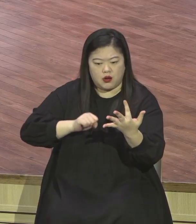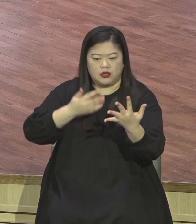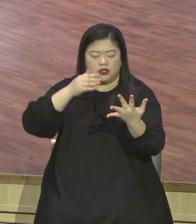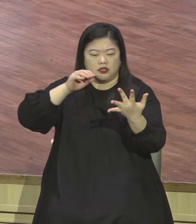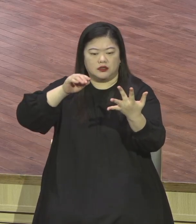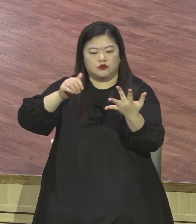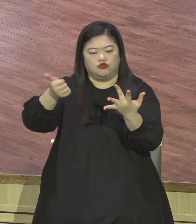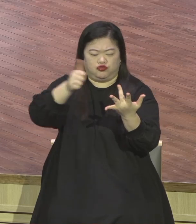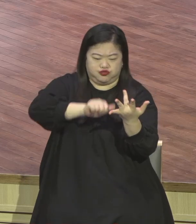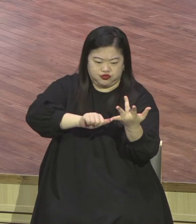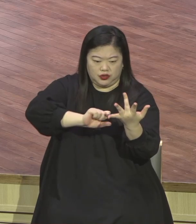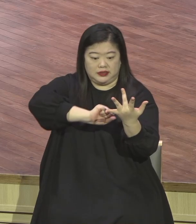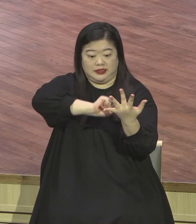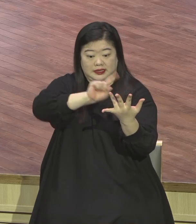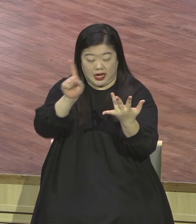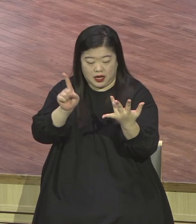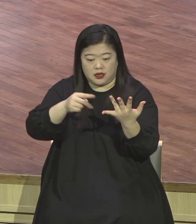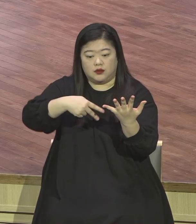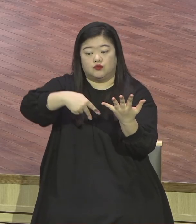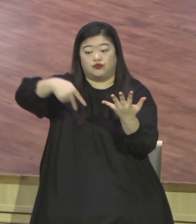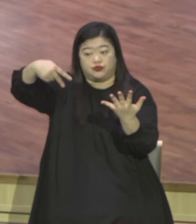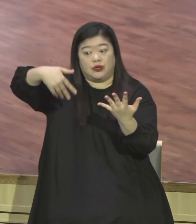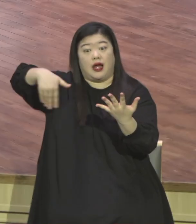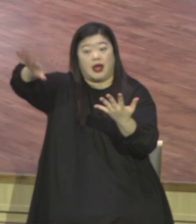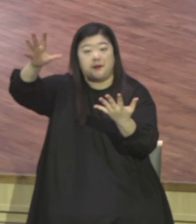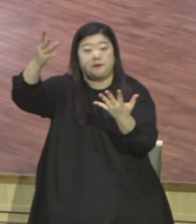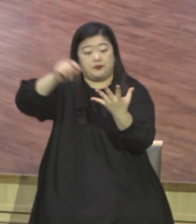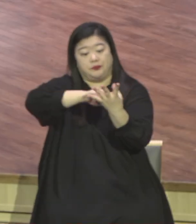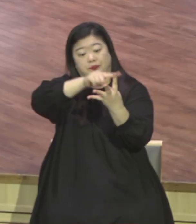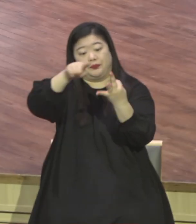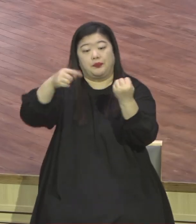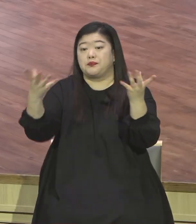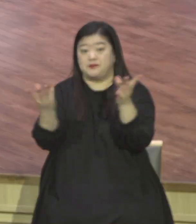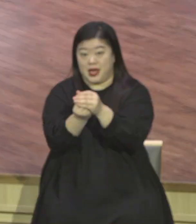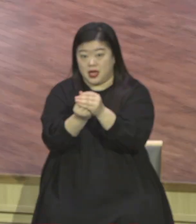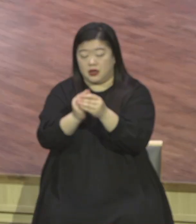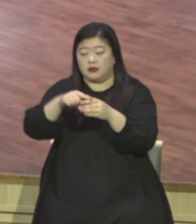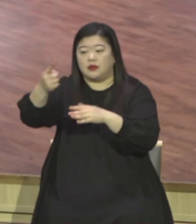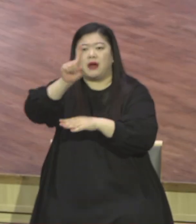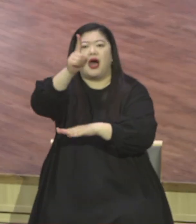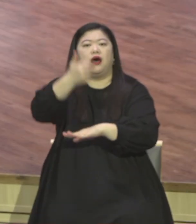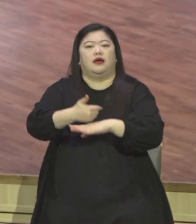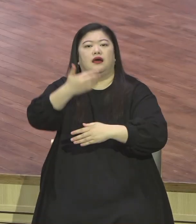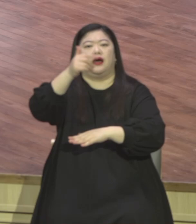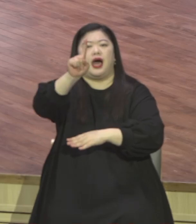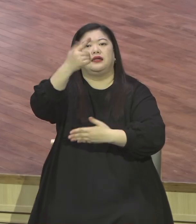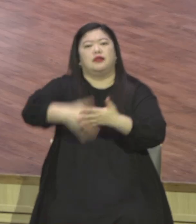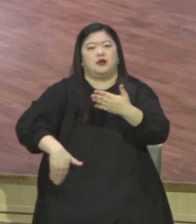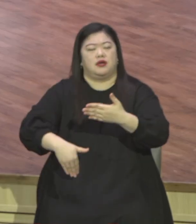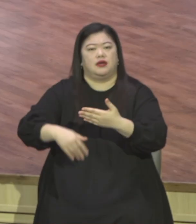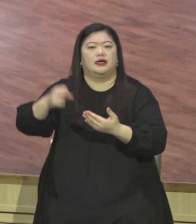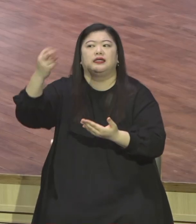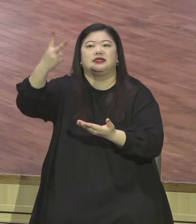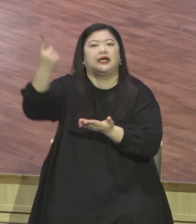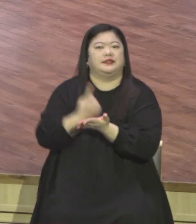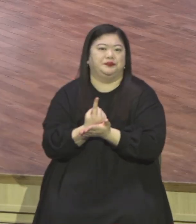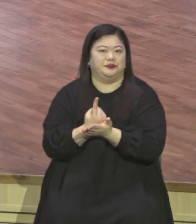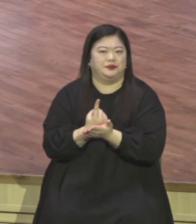제림 하나뿐입니다 이제는 그래서 우리의 삶을 이제는 성령 강림까지 여기 강림